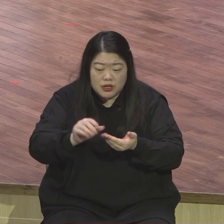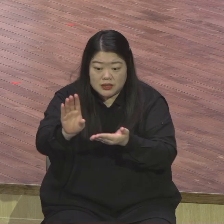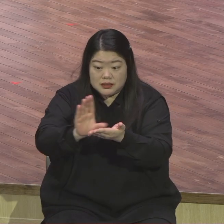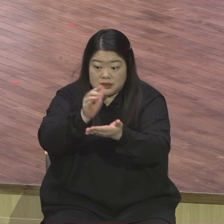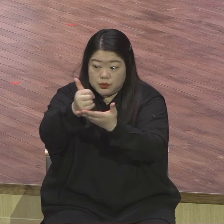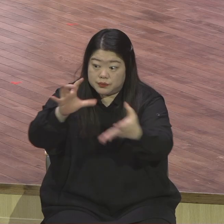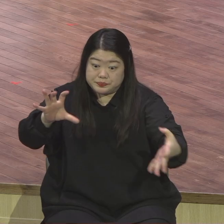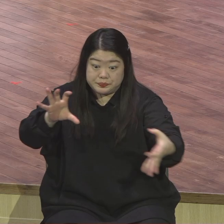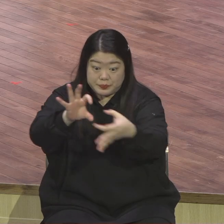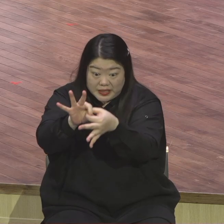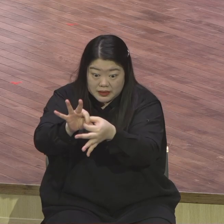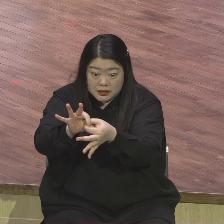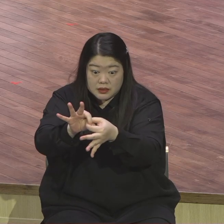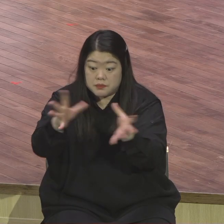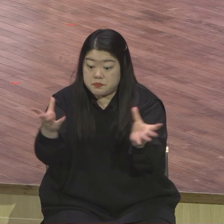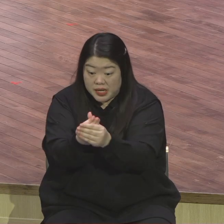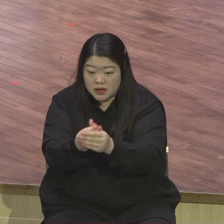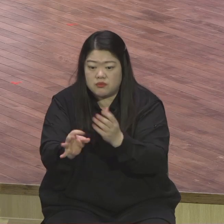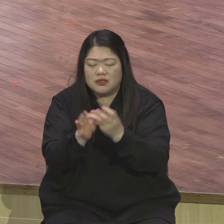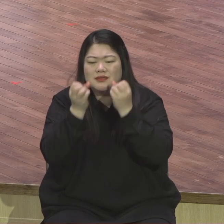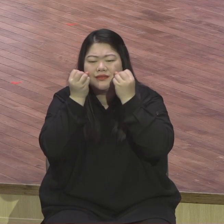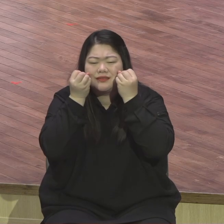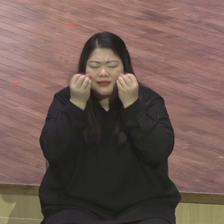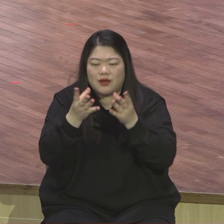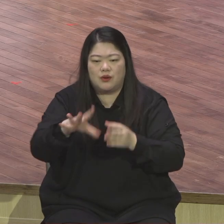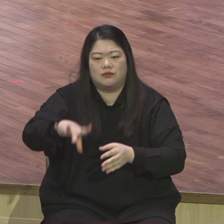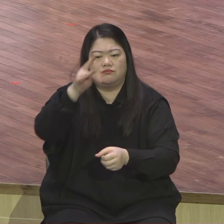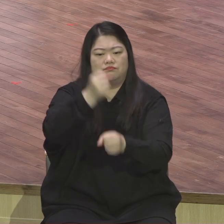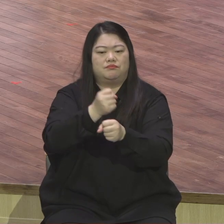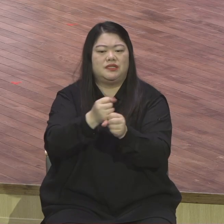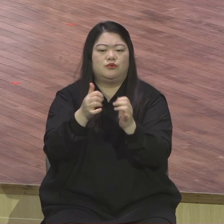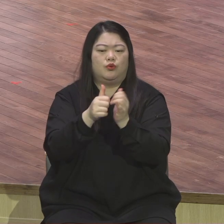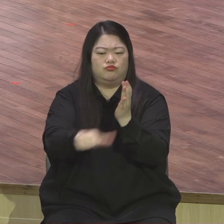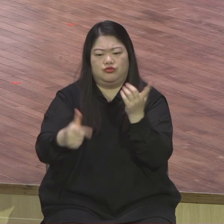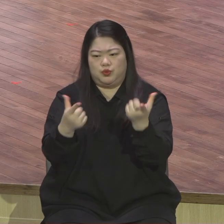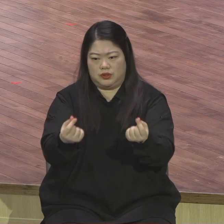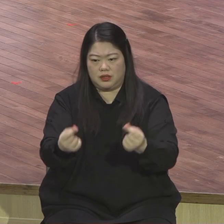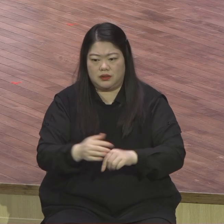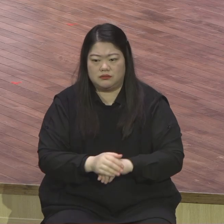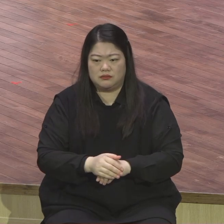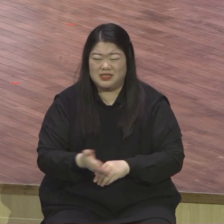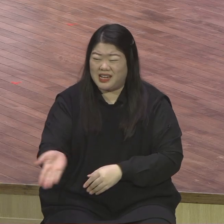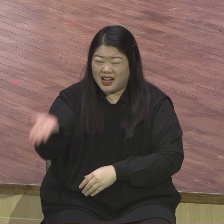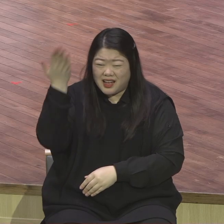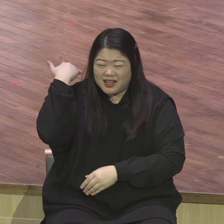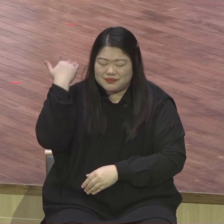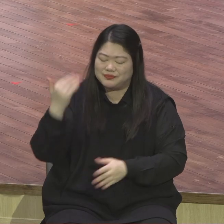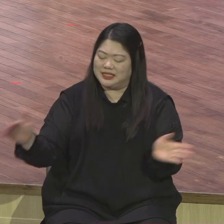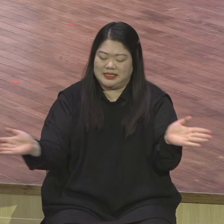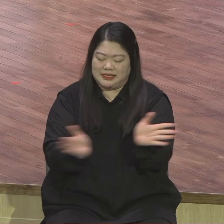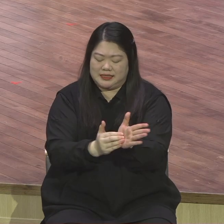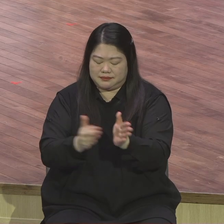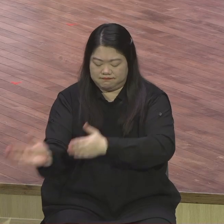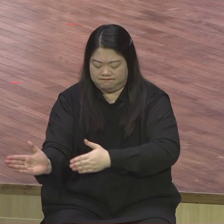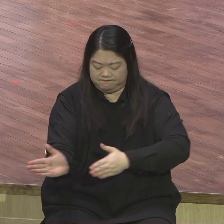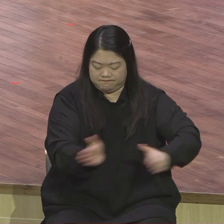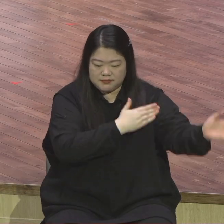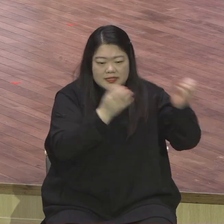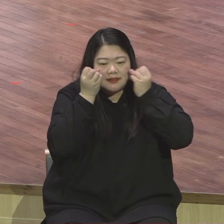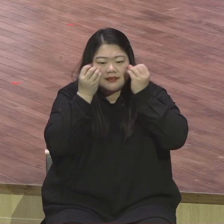피조물이라 이전 것은 지나갔다 이제 새것이 되었더다 질적 변화 질적